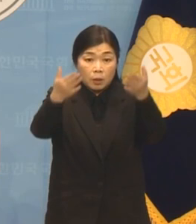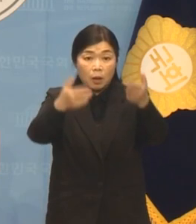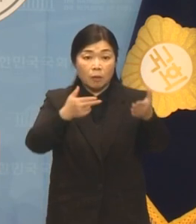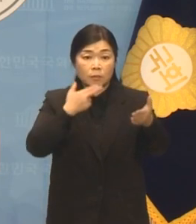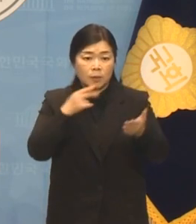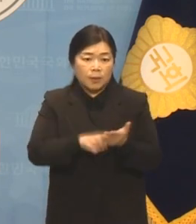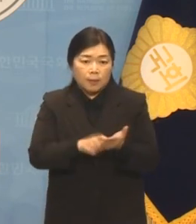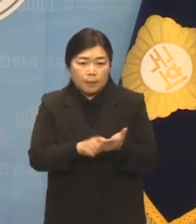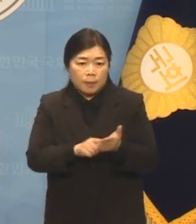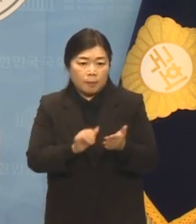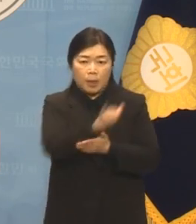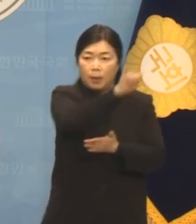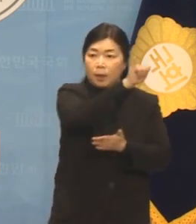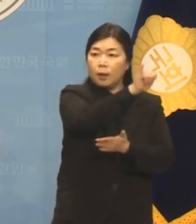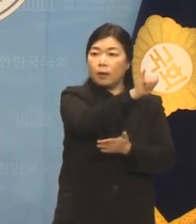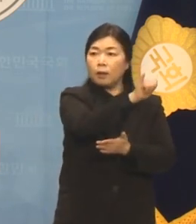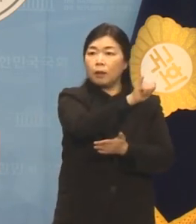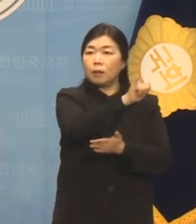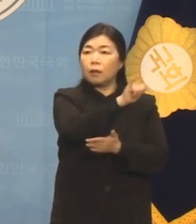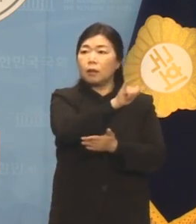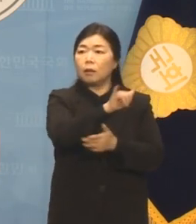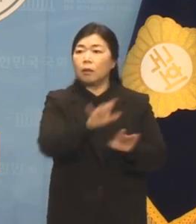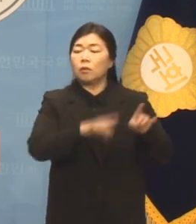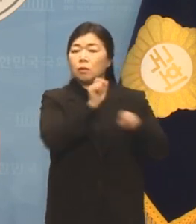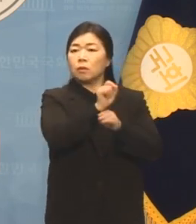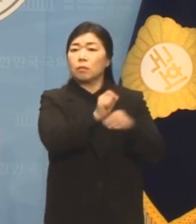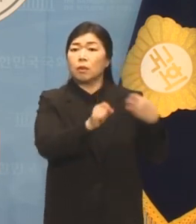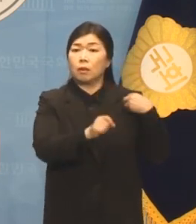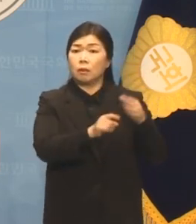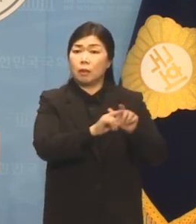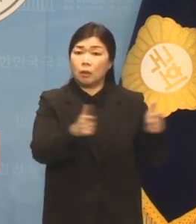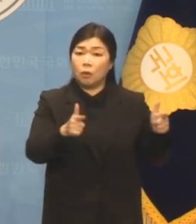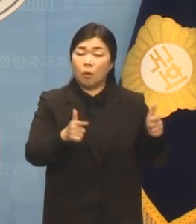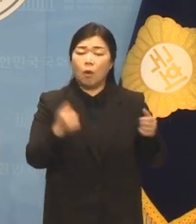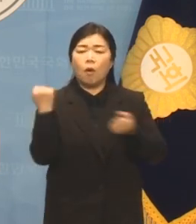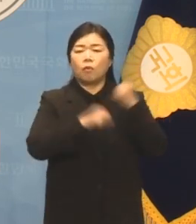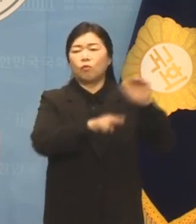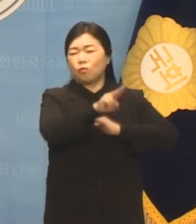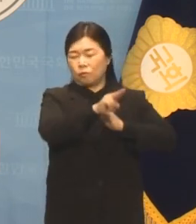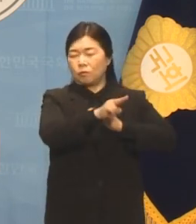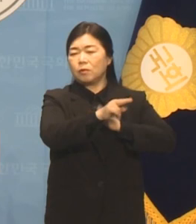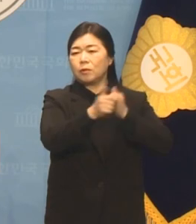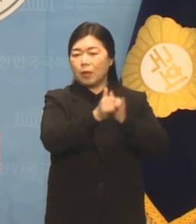것으로도 알려졌습니다. 호주 대사가 아니라 도주 대사입니다.